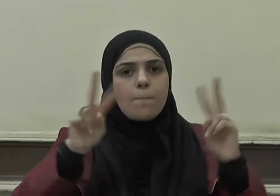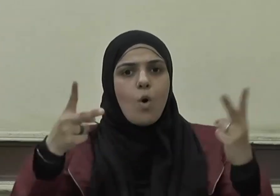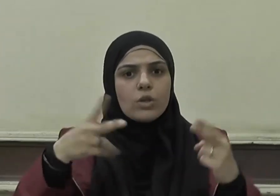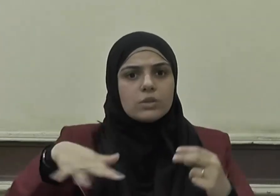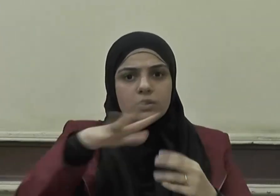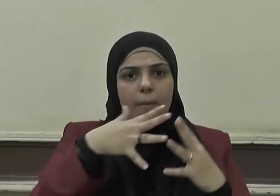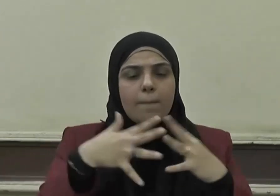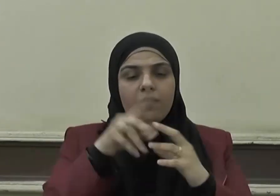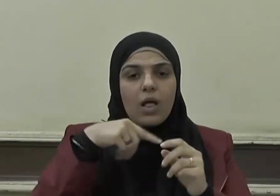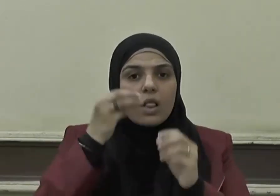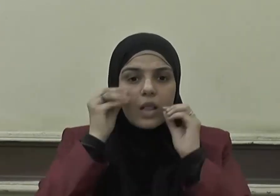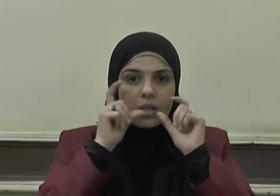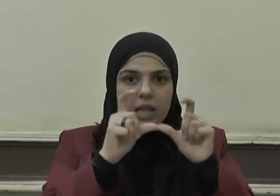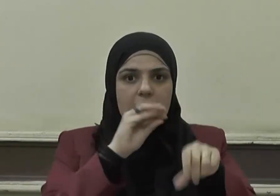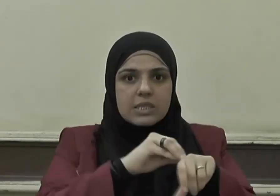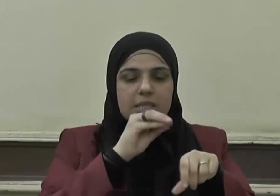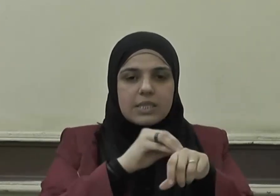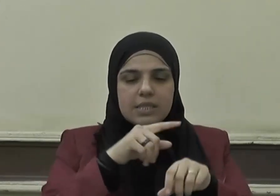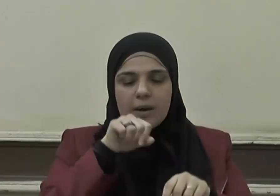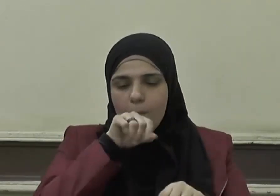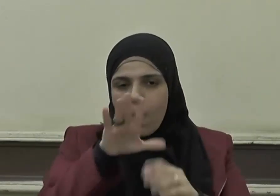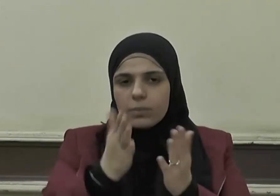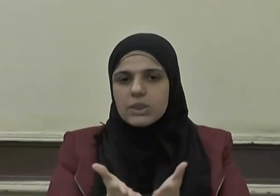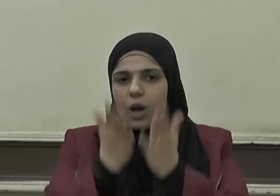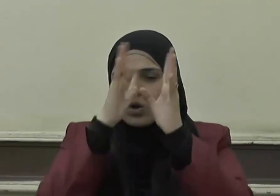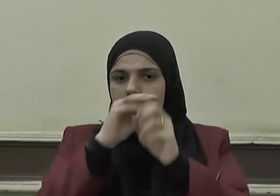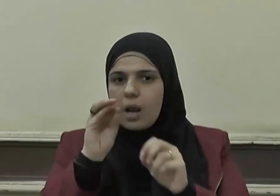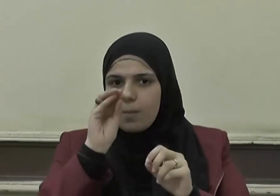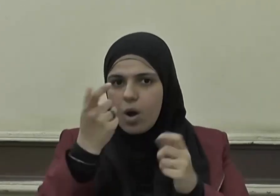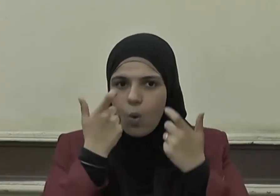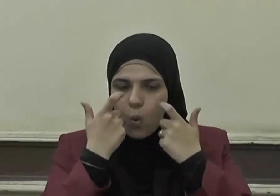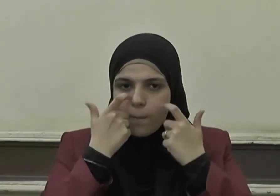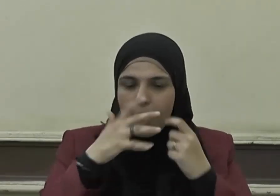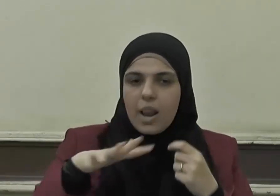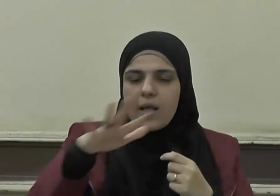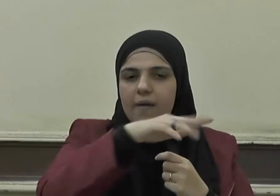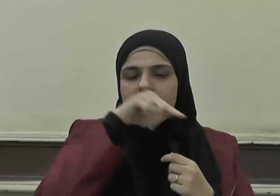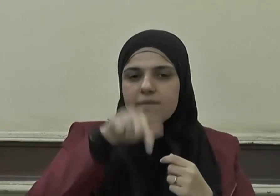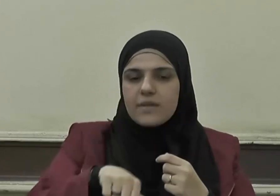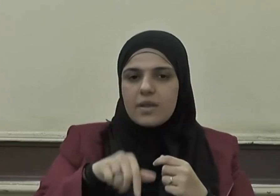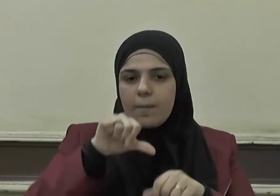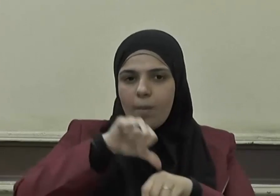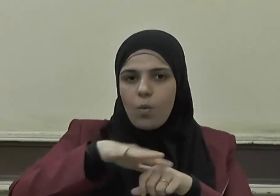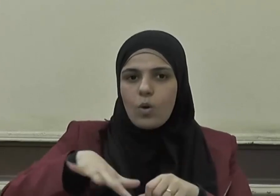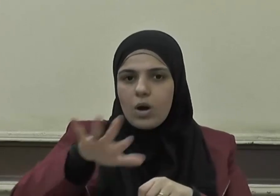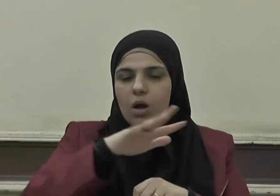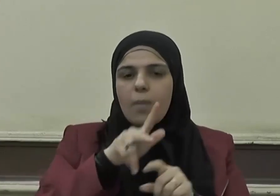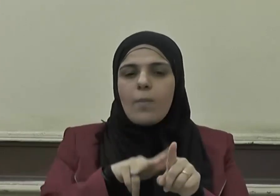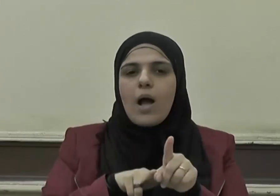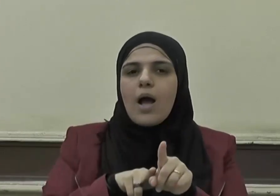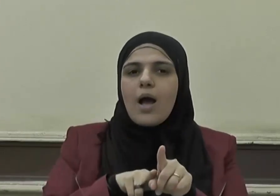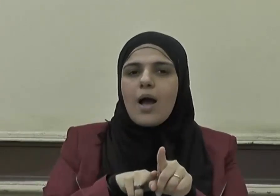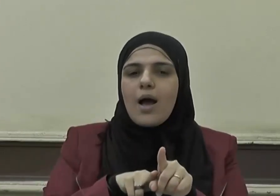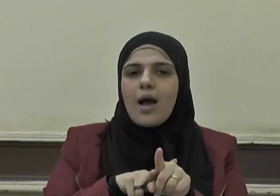حذرنا منهم النبي صلى الله عليه وسلم في قوله هلك المتنطعون